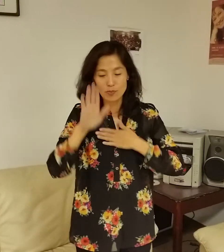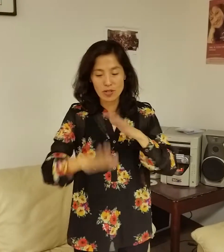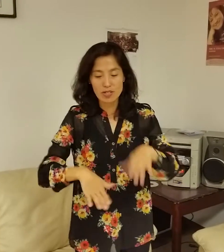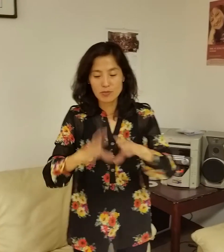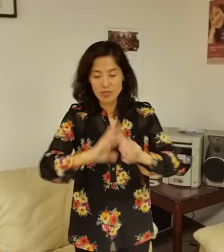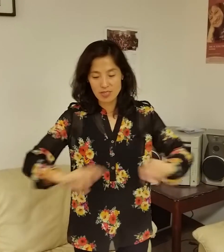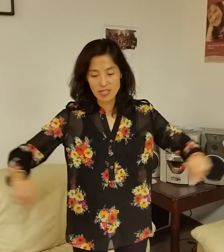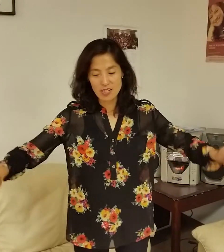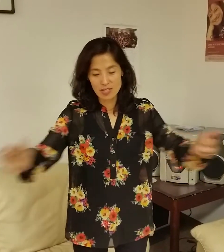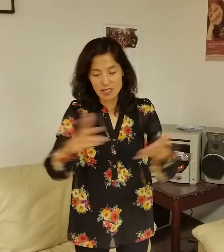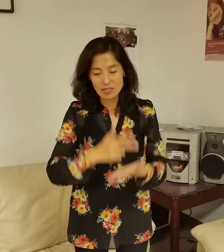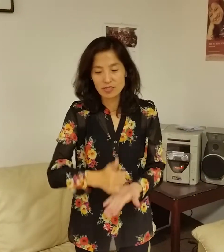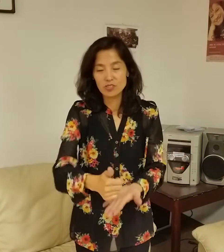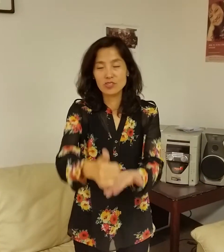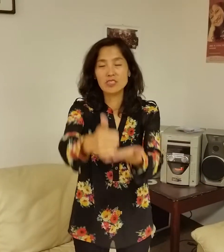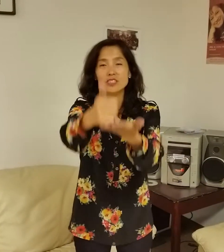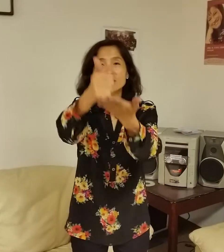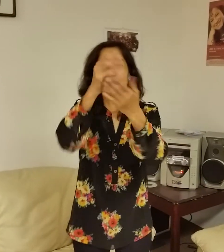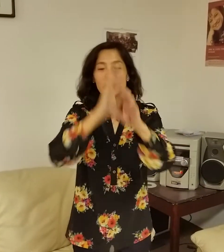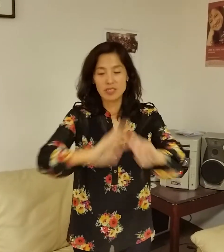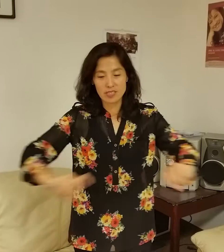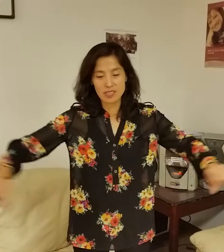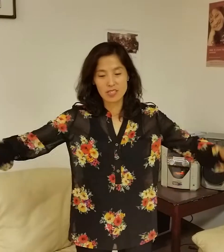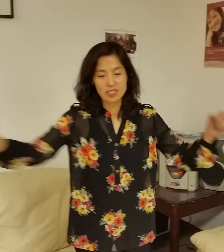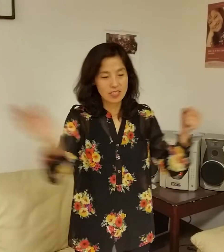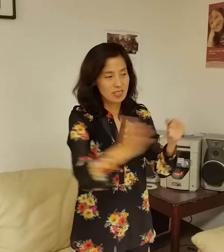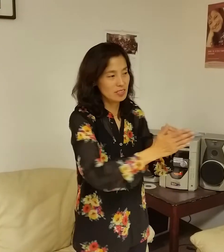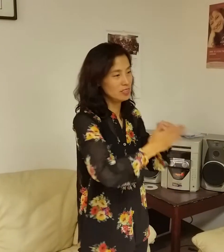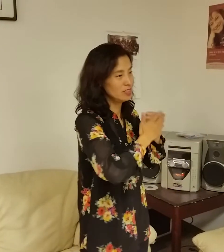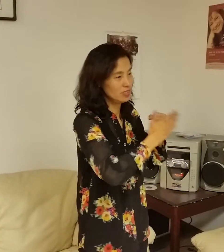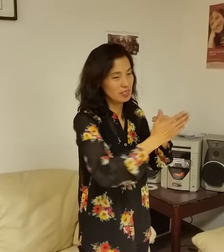받는 땅 주님의 땅이